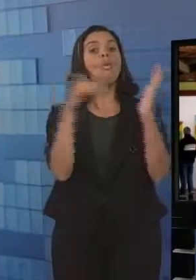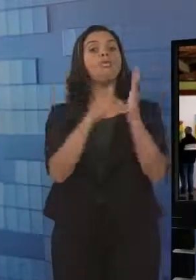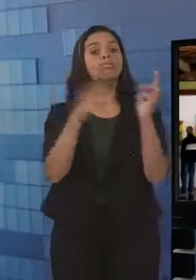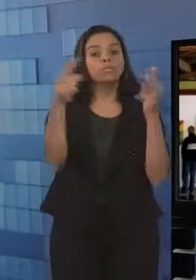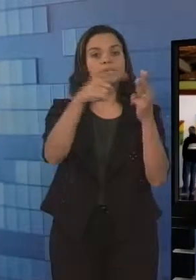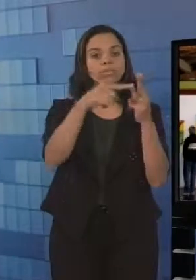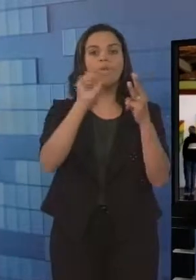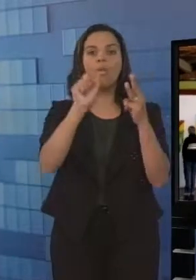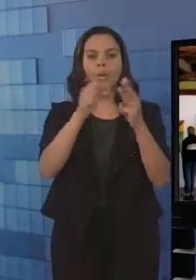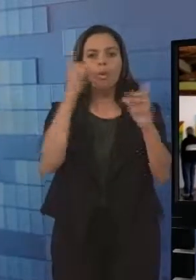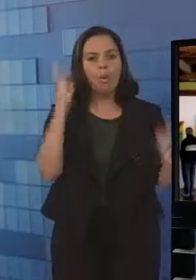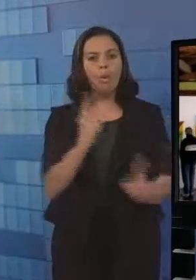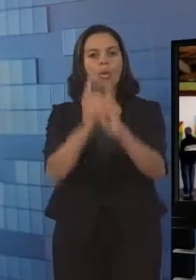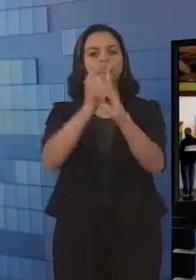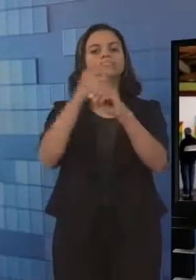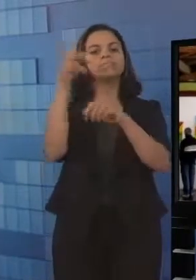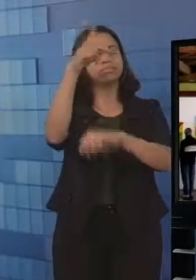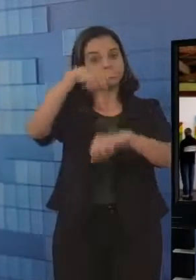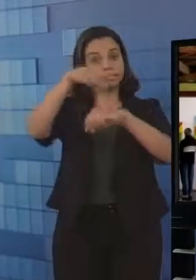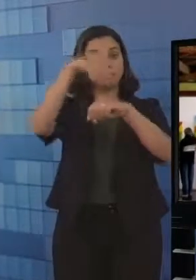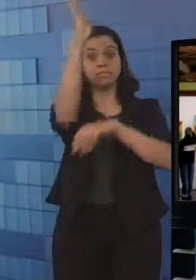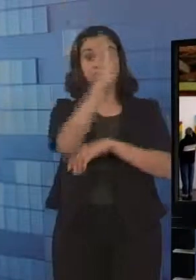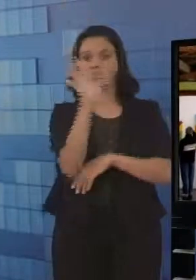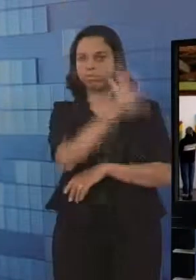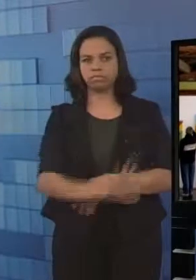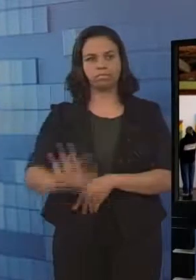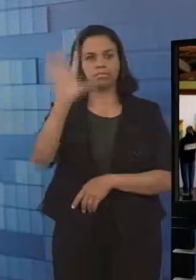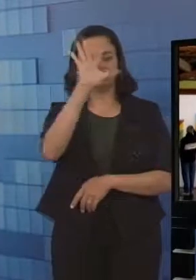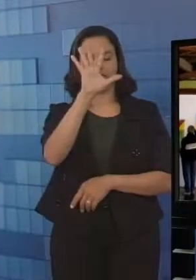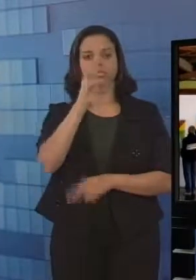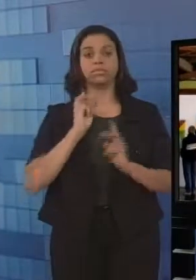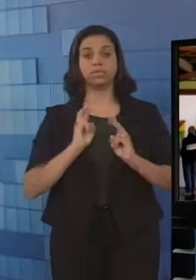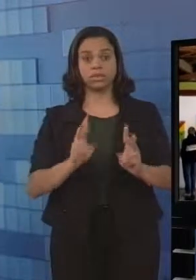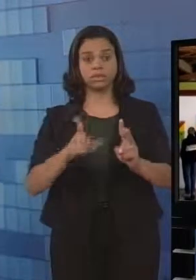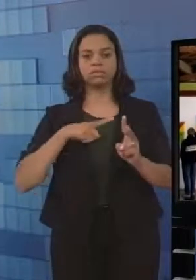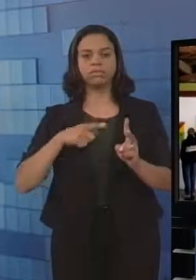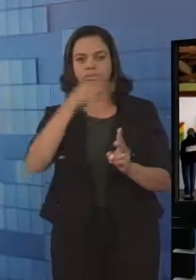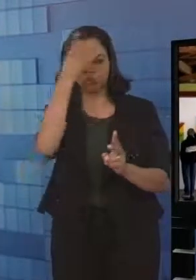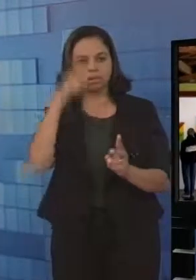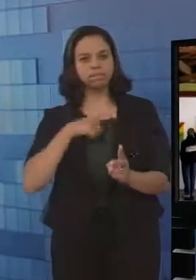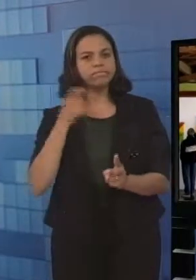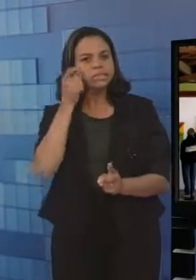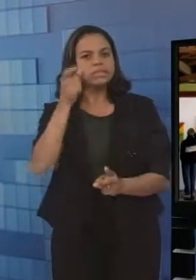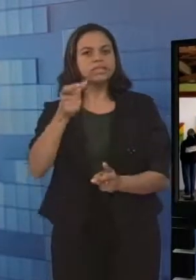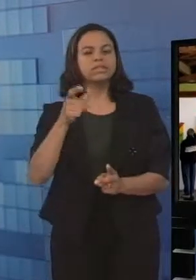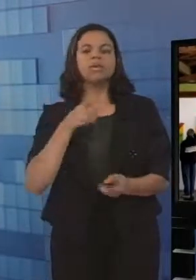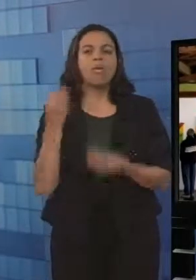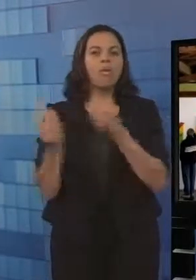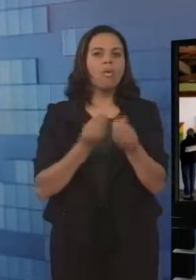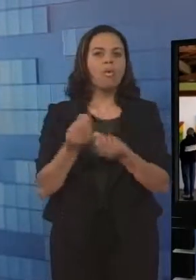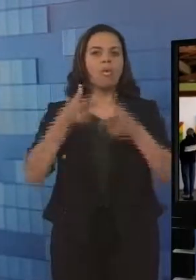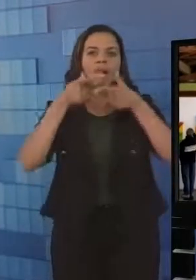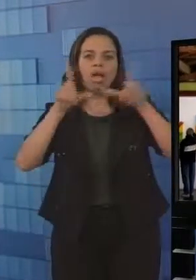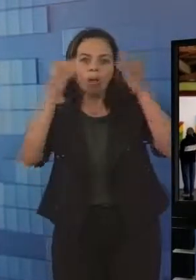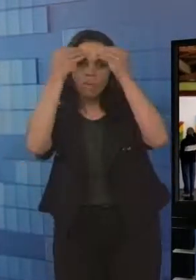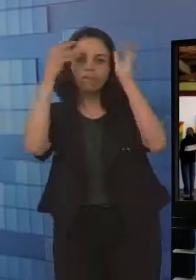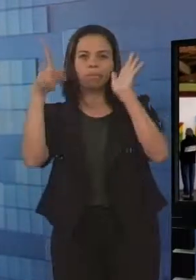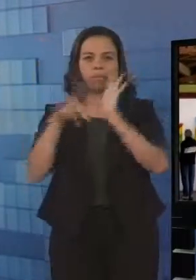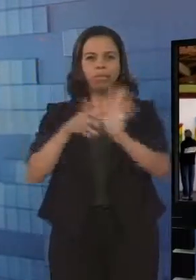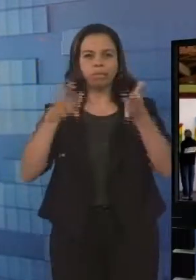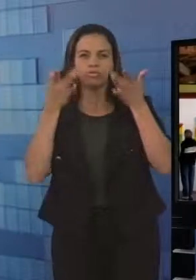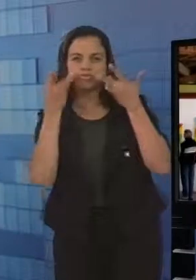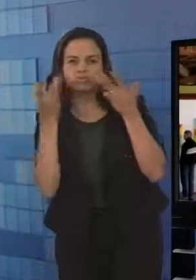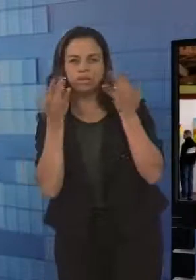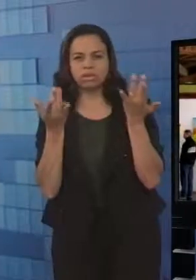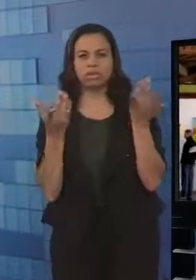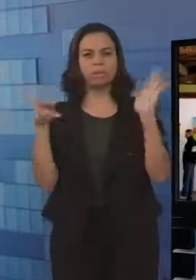a mesma temática, mas eles estão separados por linguagem para exatamente atender aos interesses das suas respectivas linguagens. Quem é de teatro, certamente, vai